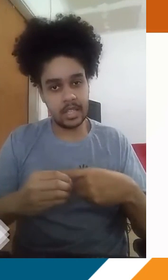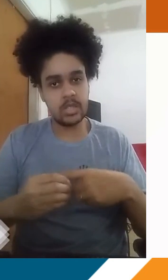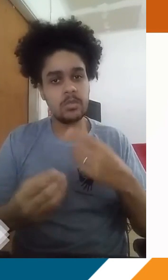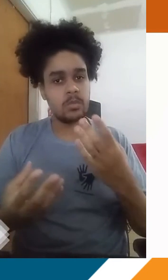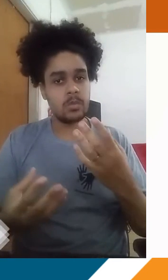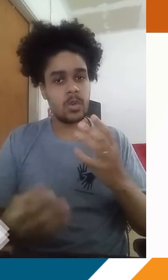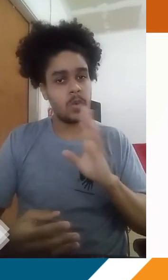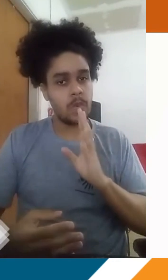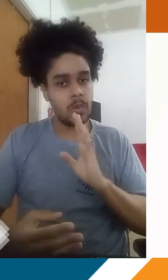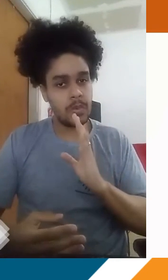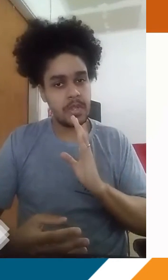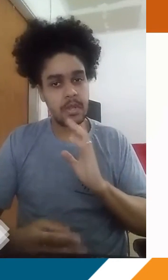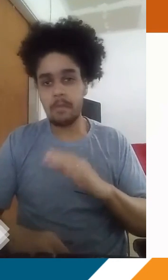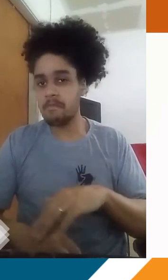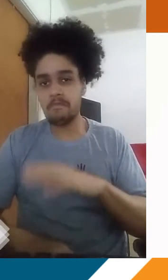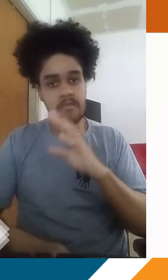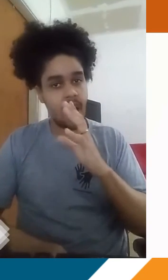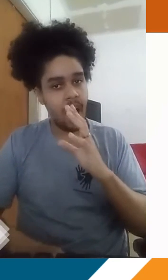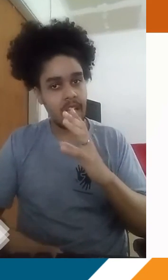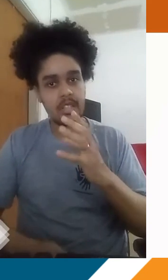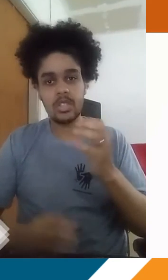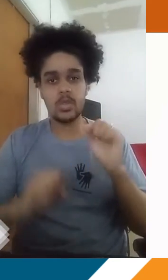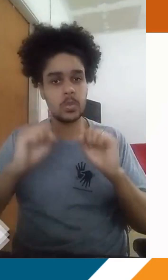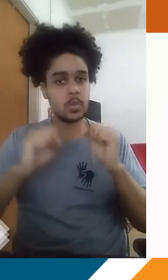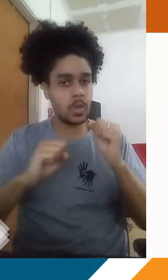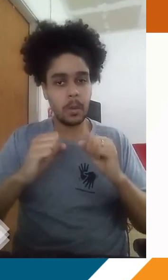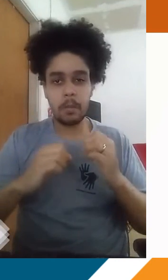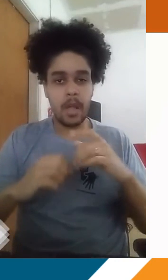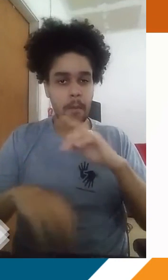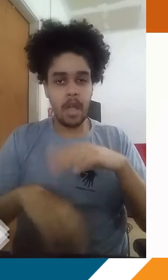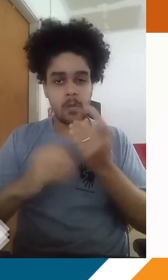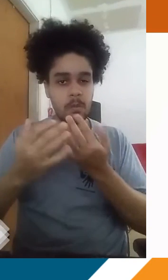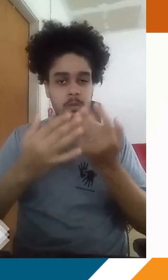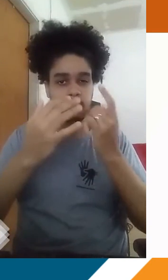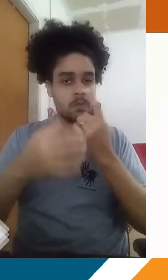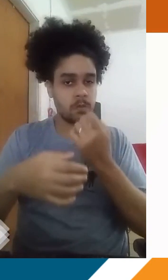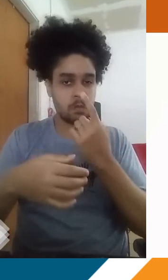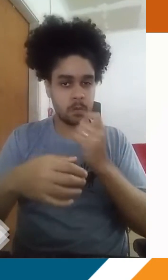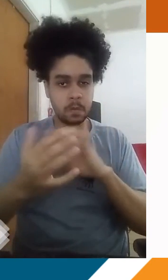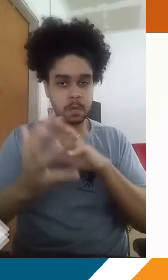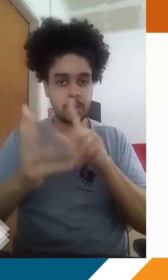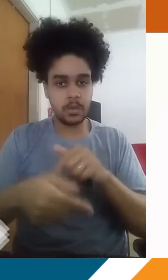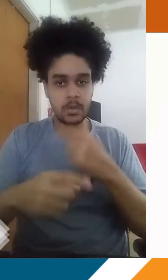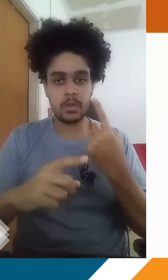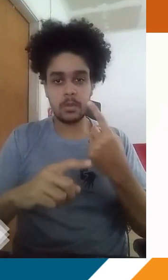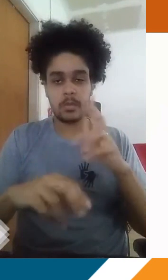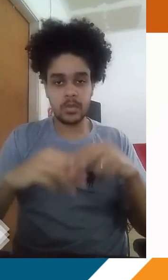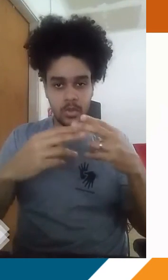nos anos 70, anos 80, foi conhecida como a cidade mais poluída do mundo, né? Por atividades de queima de combustíveis que